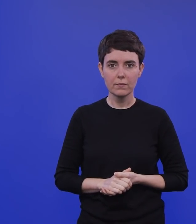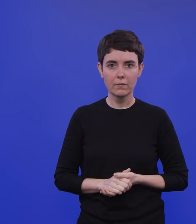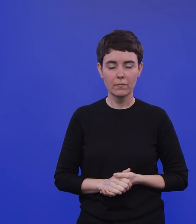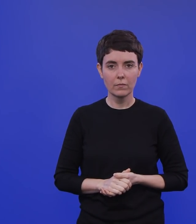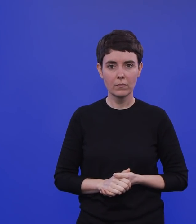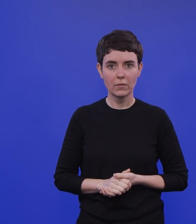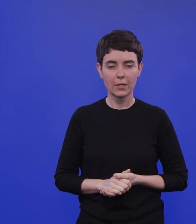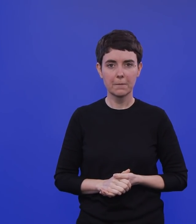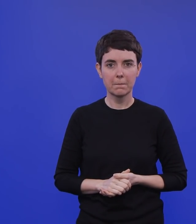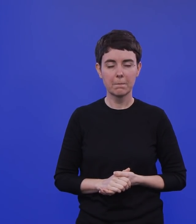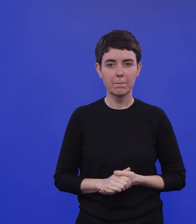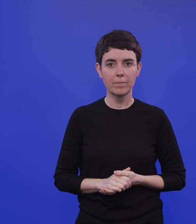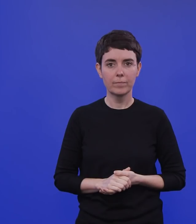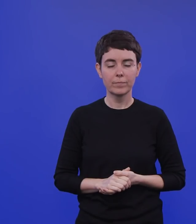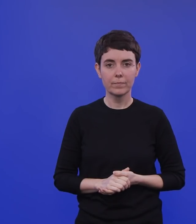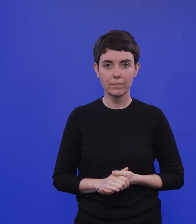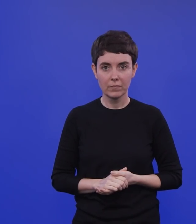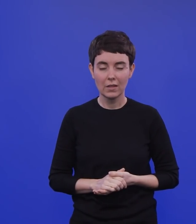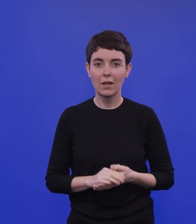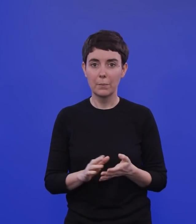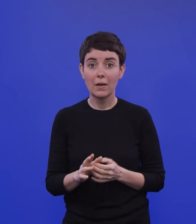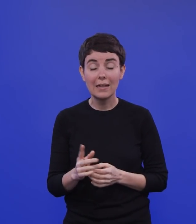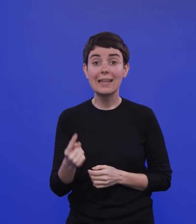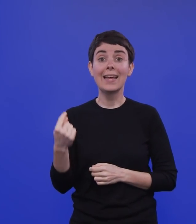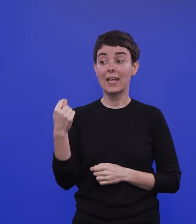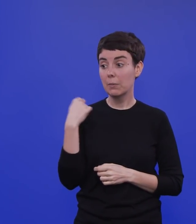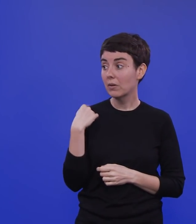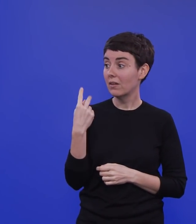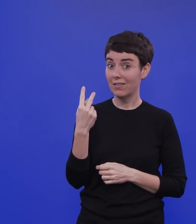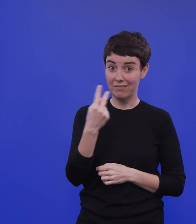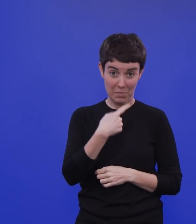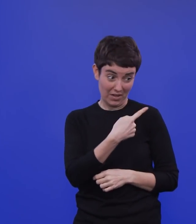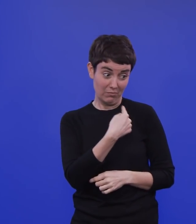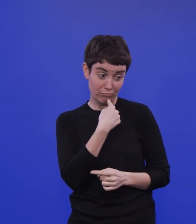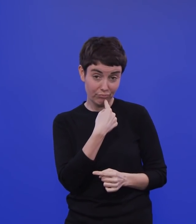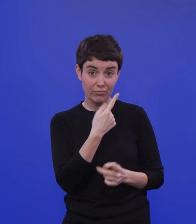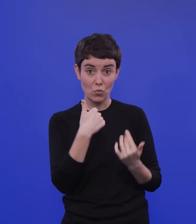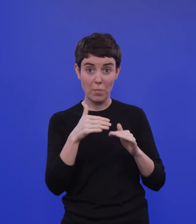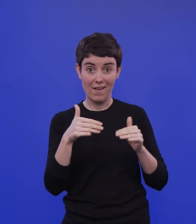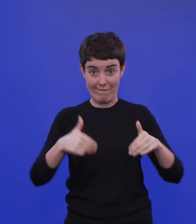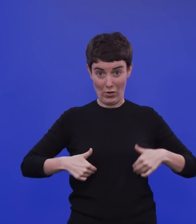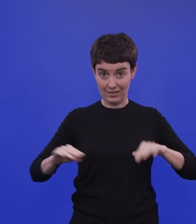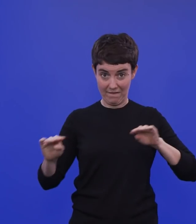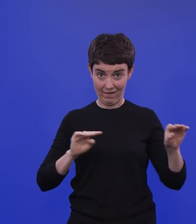ganze Influenza-Vergleichsthematik noch mal aus einem anderen Aspekt reden wollen. Bitte.